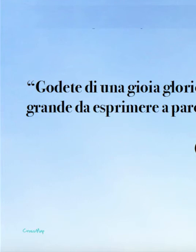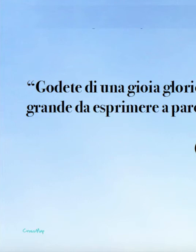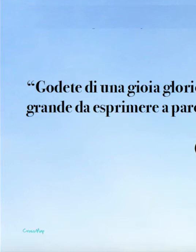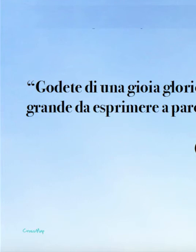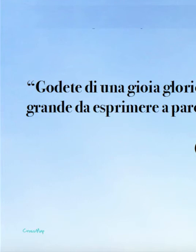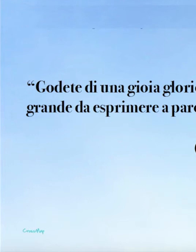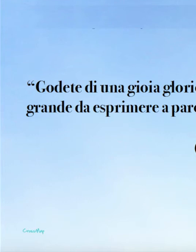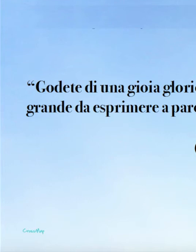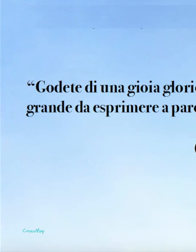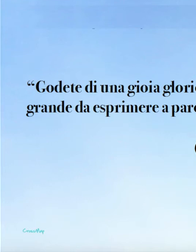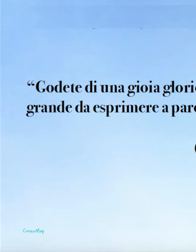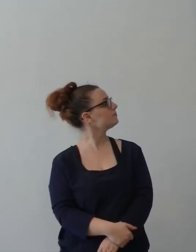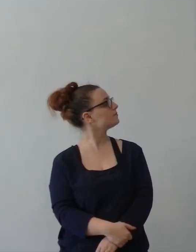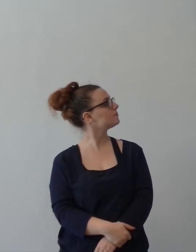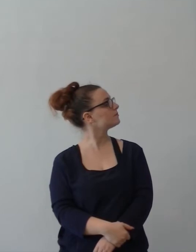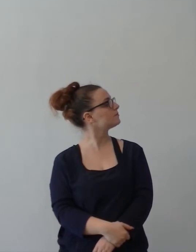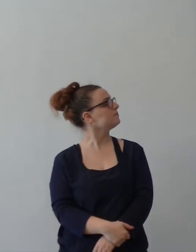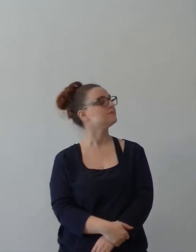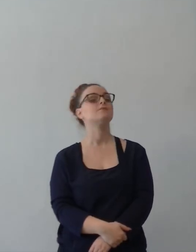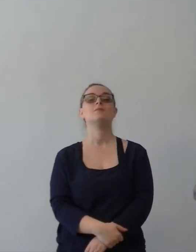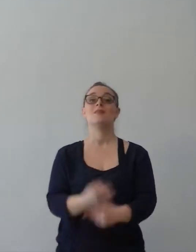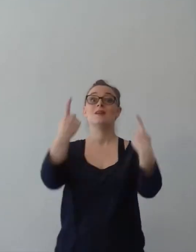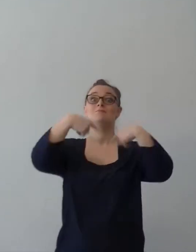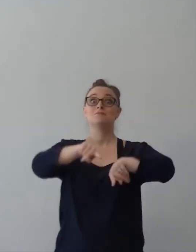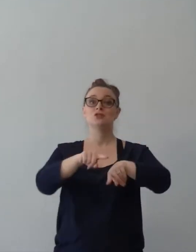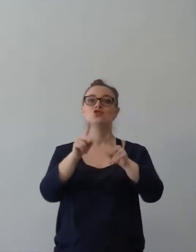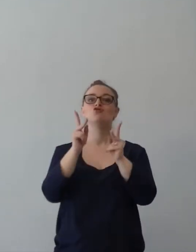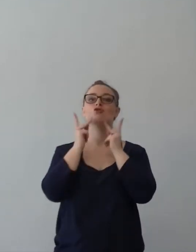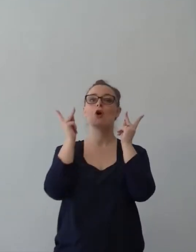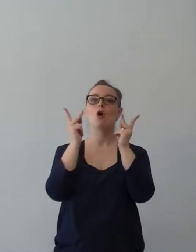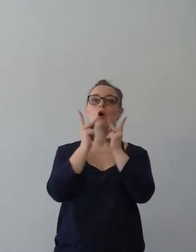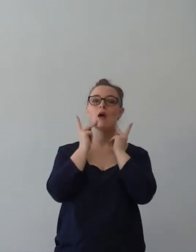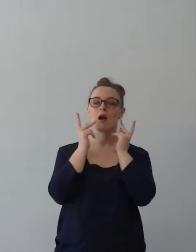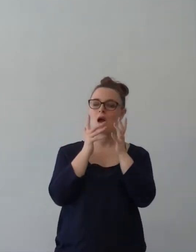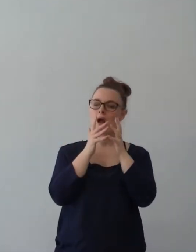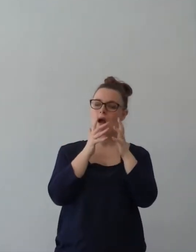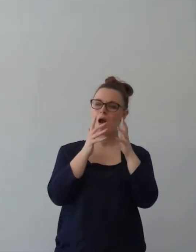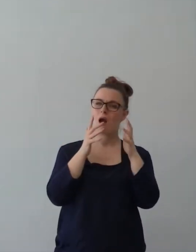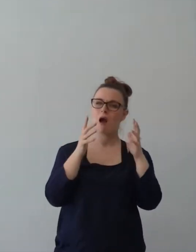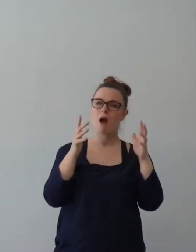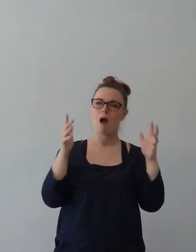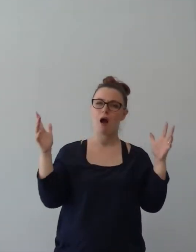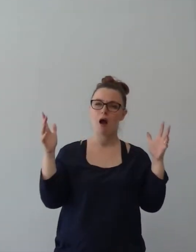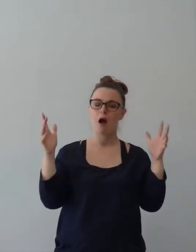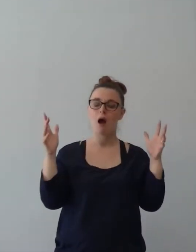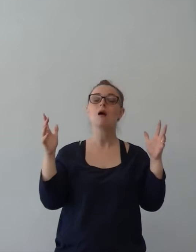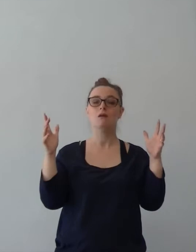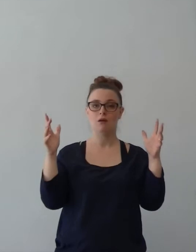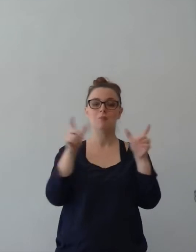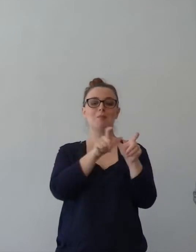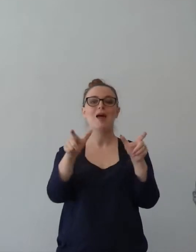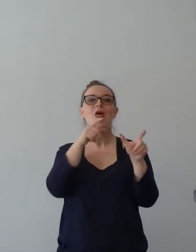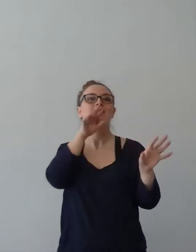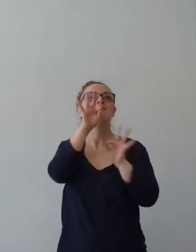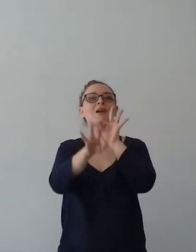da esprimere a parole. È una gioia incontenibile che le parole dice Pietro, boh, io non ce l'ho le parole per esprimere tutta